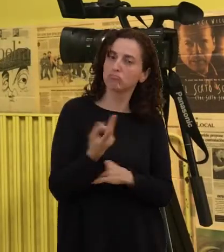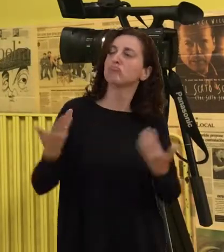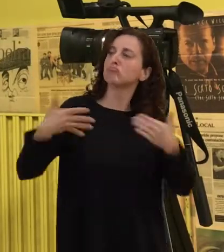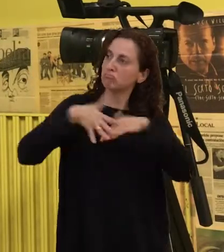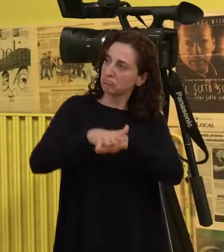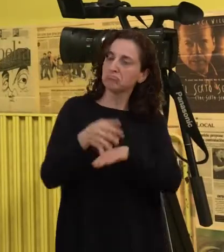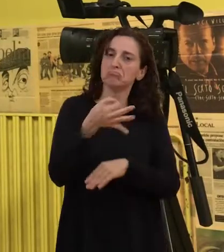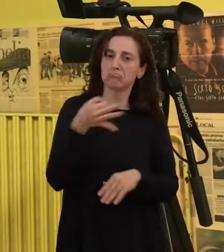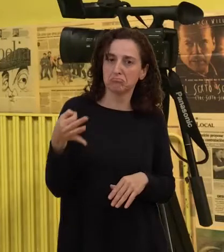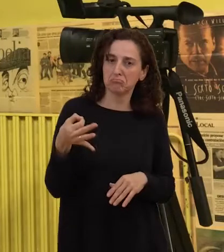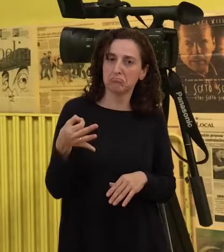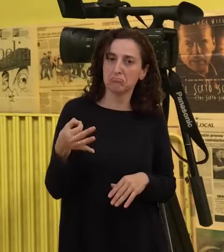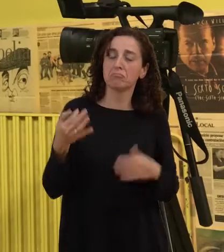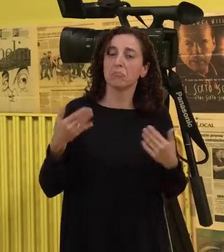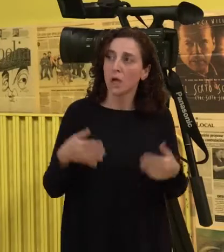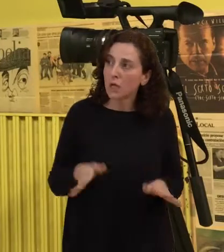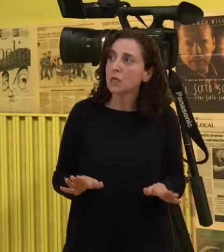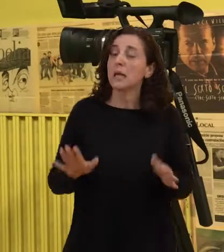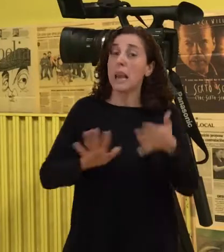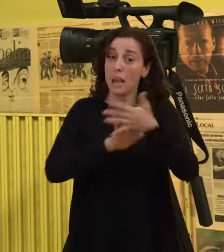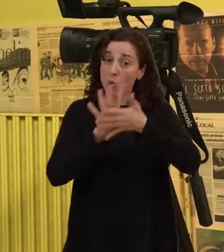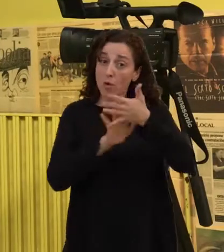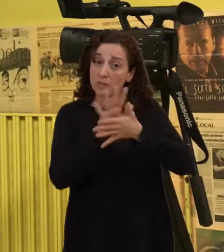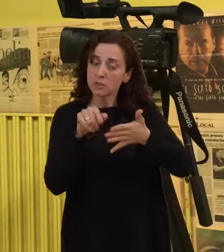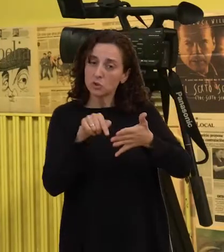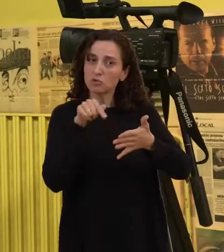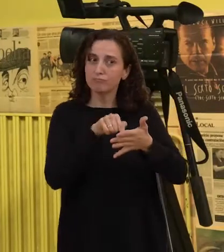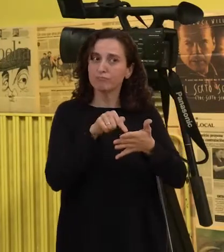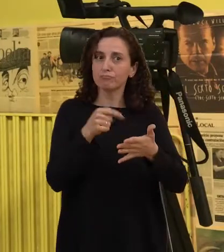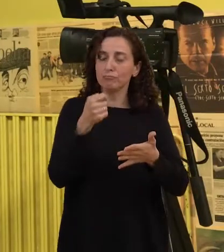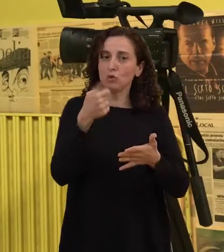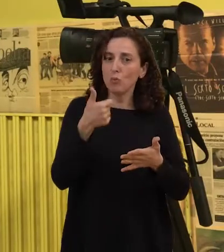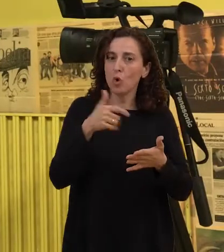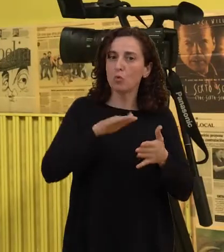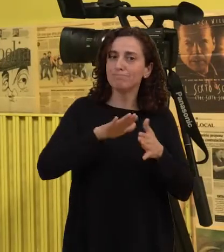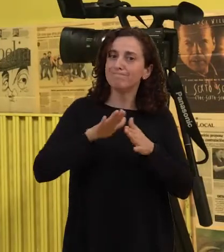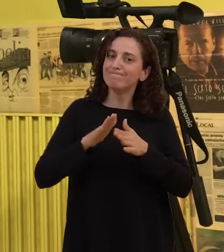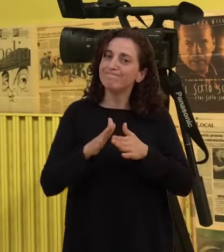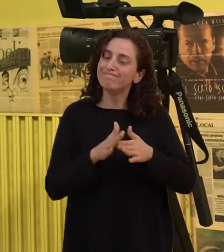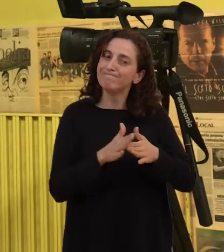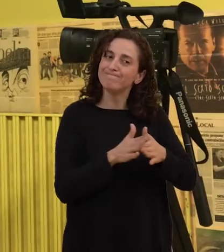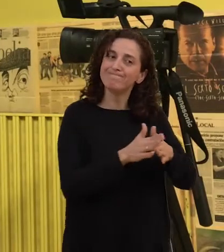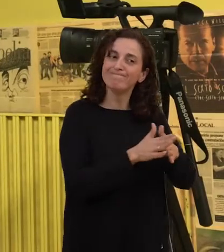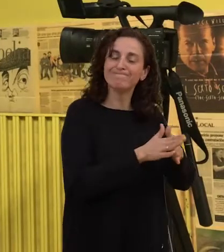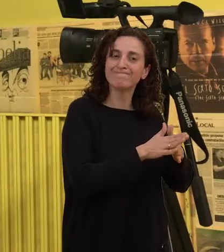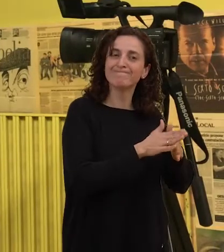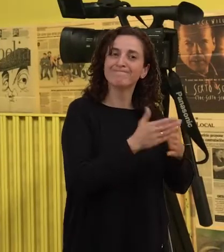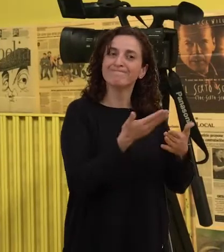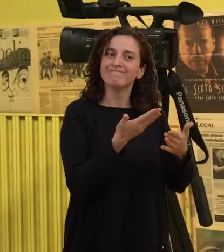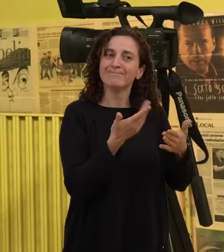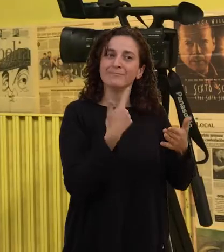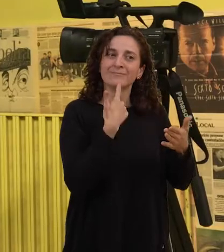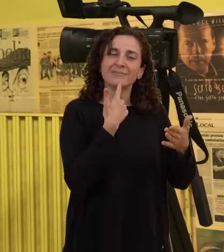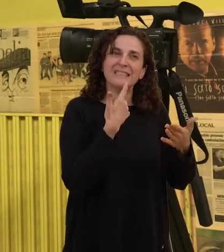lengua de signos quizá queda un pouco relegada a... já non